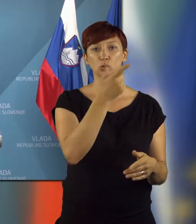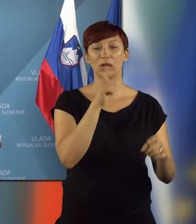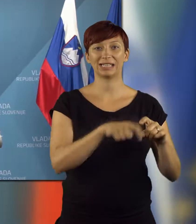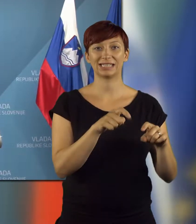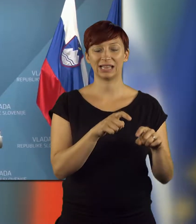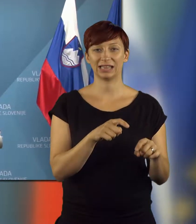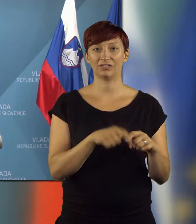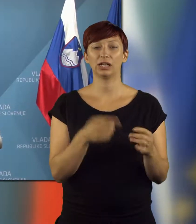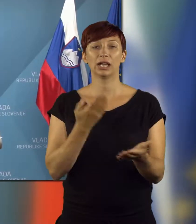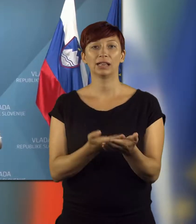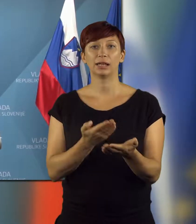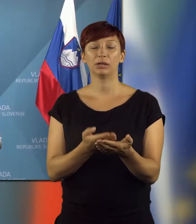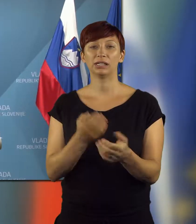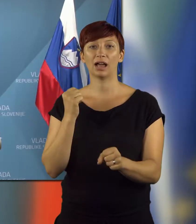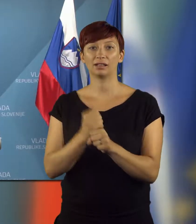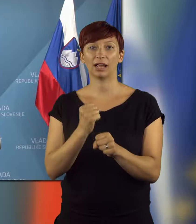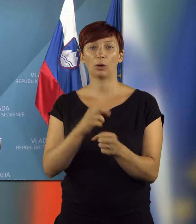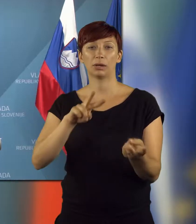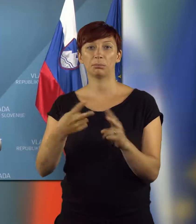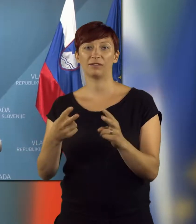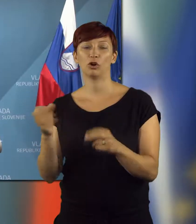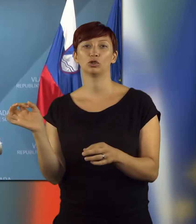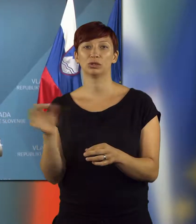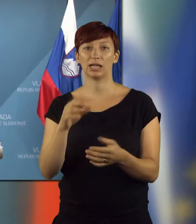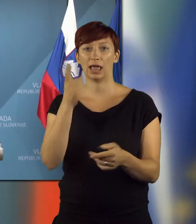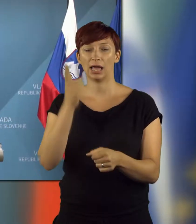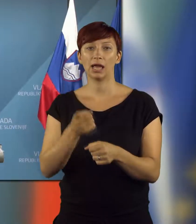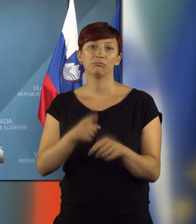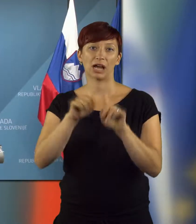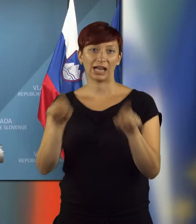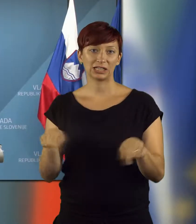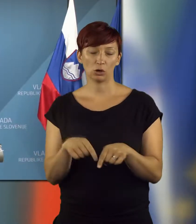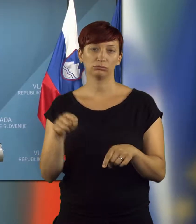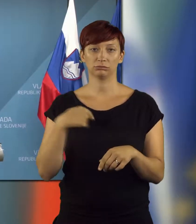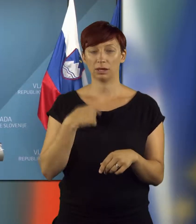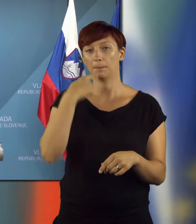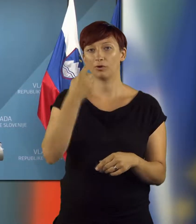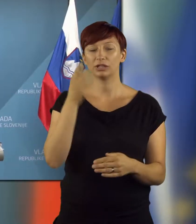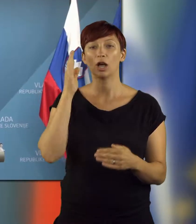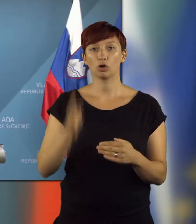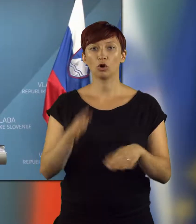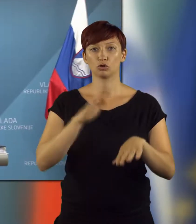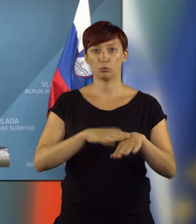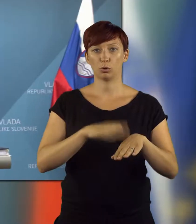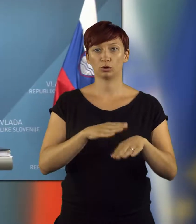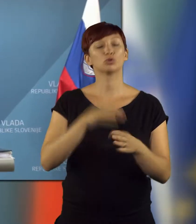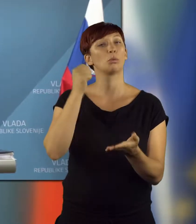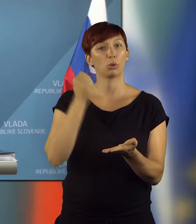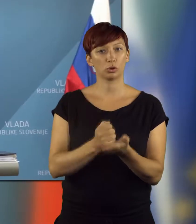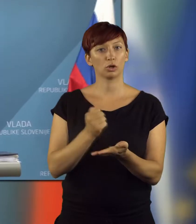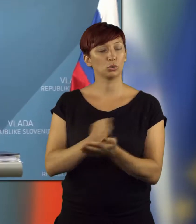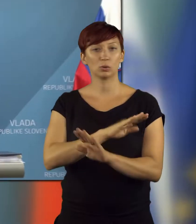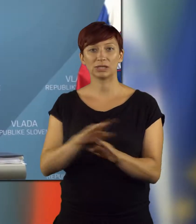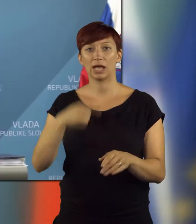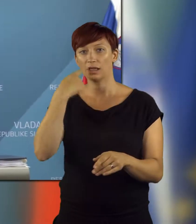zadeve in temelji na delovnem prevodu celotne razhodbe. Najpovem, da končno poročilo potrjuje